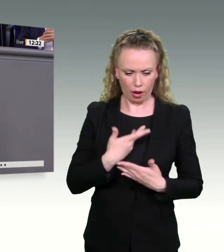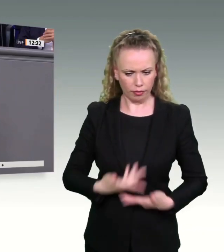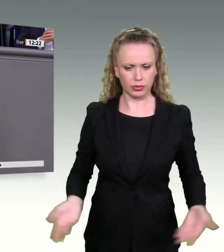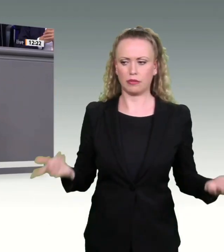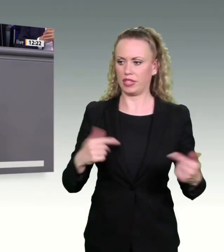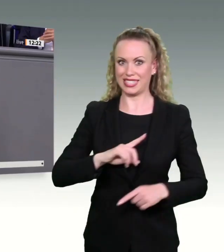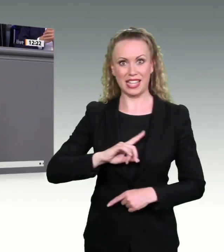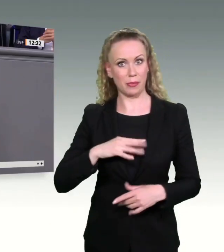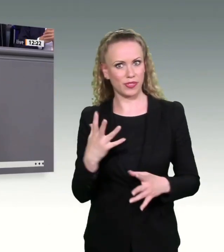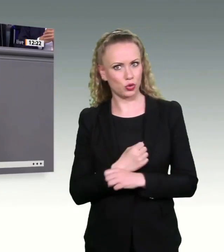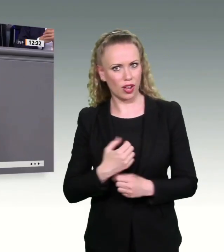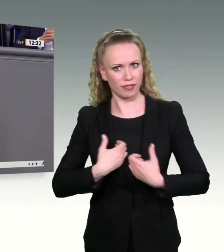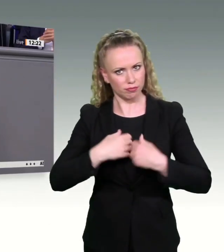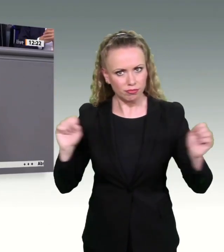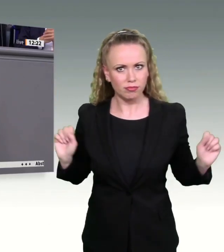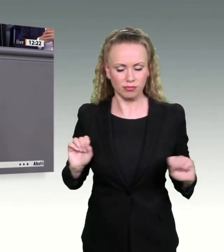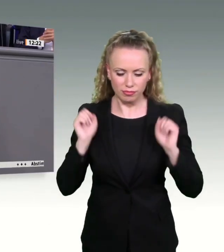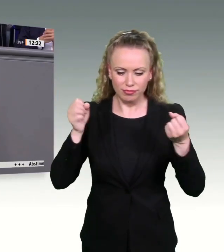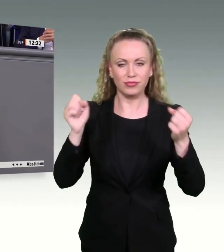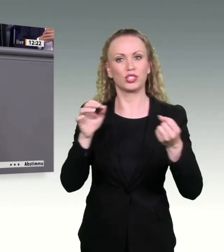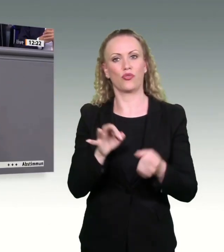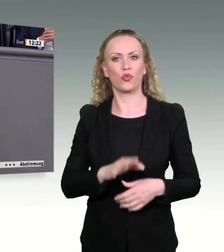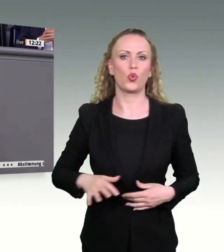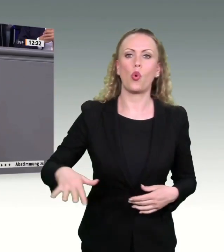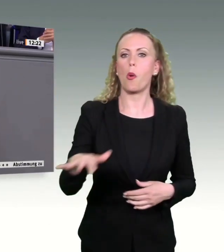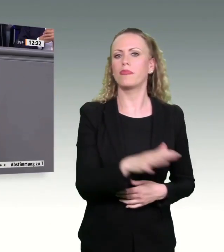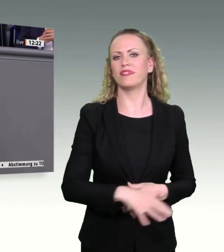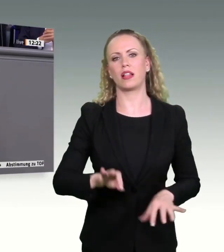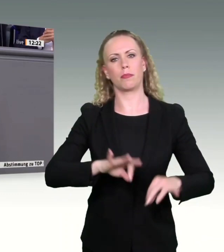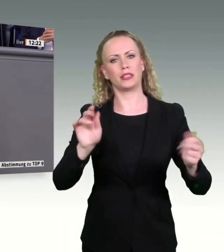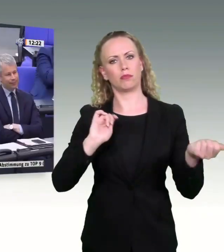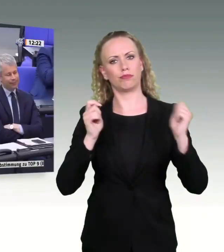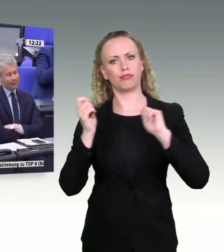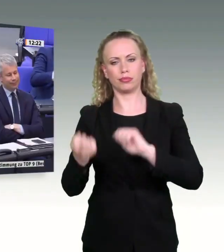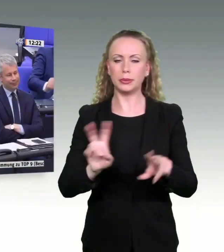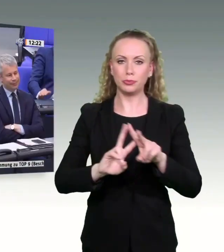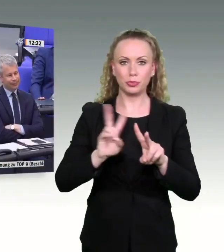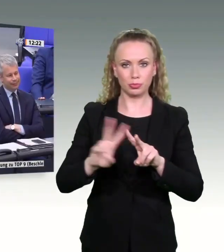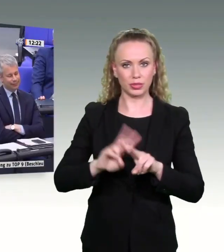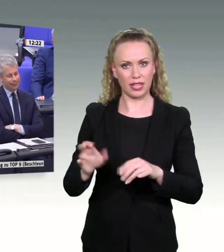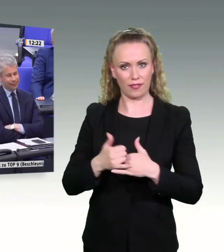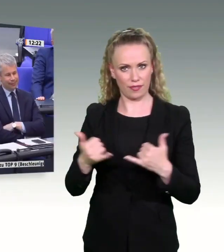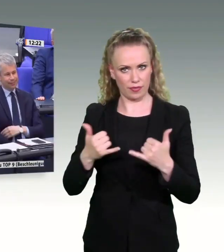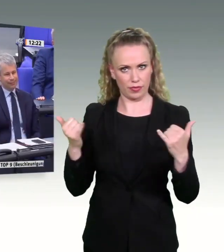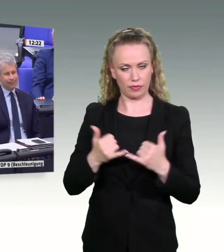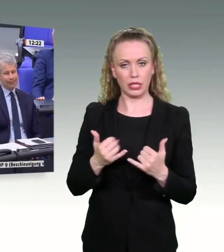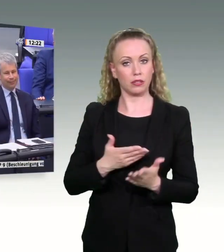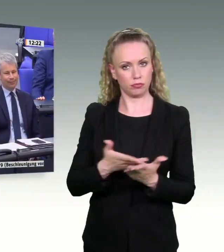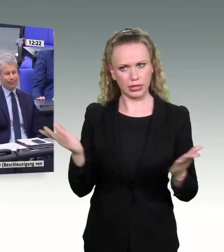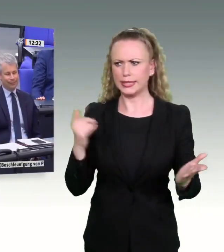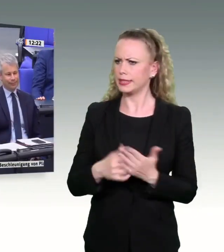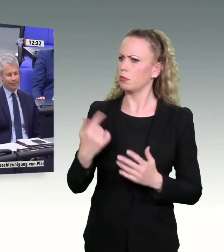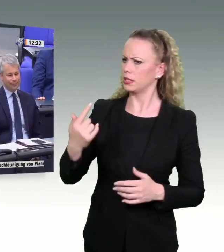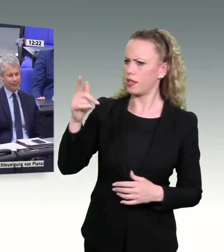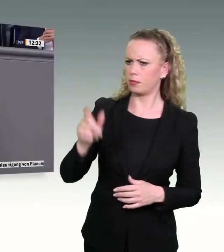dazu leisten kann, dass das Umfeld besser wird. Dann prophezeie ich Ihnen, dass Sie die Kontrolle der Erfolge in der